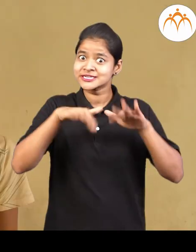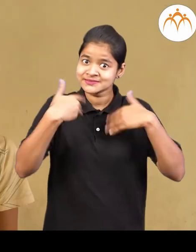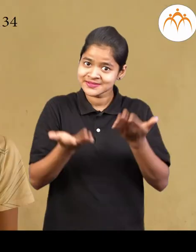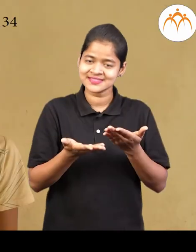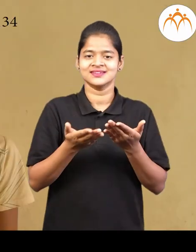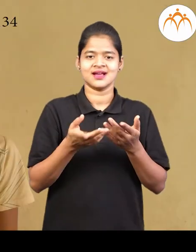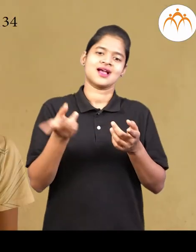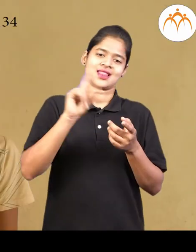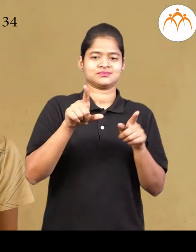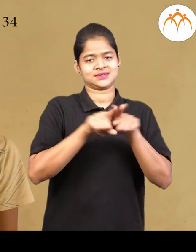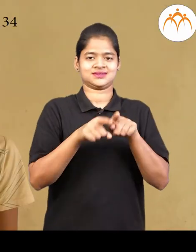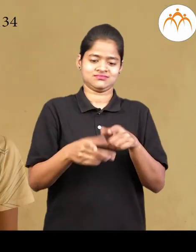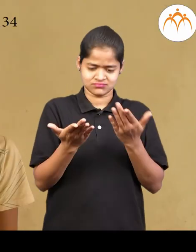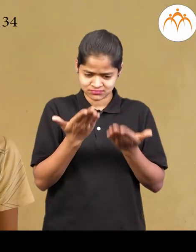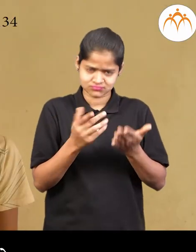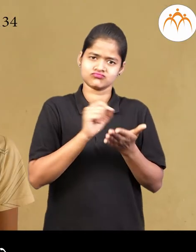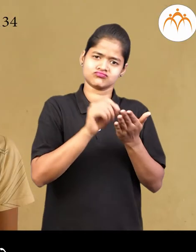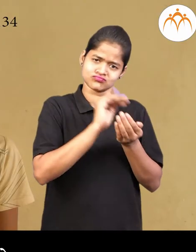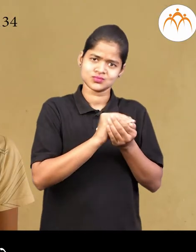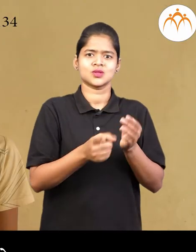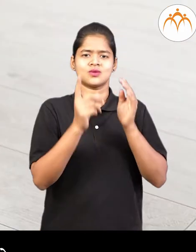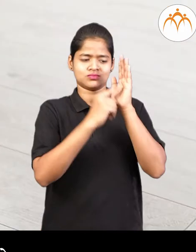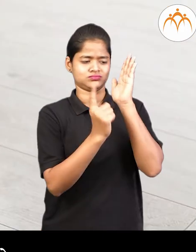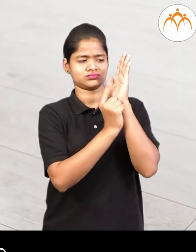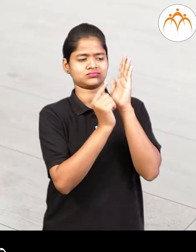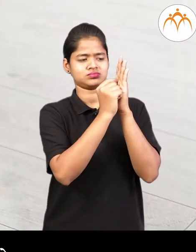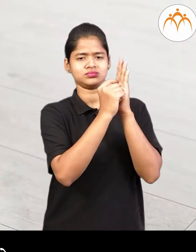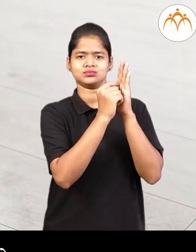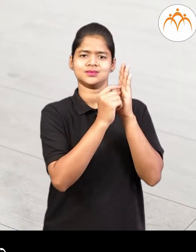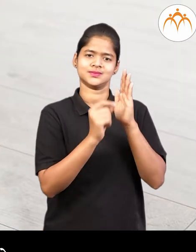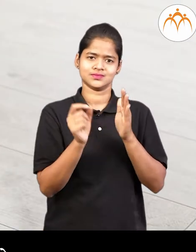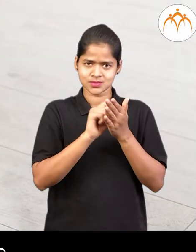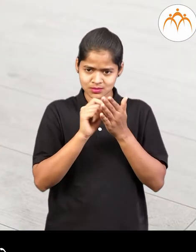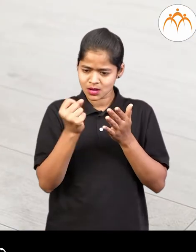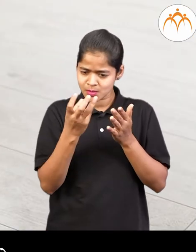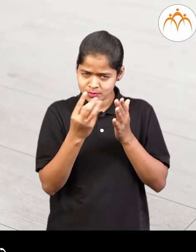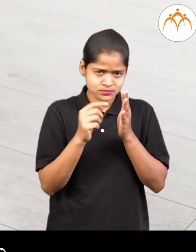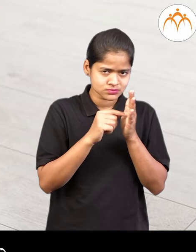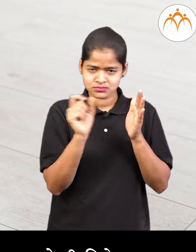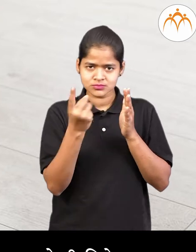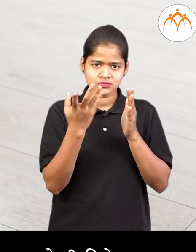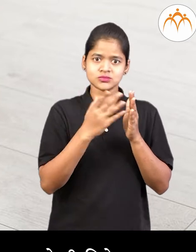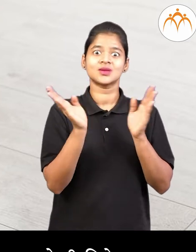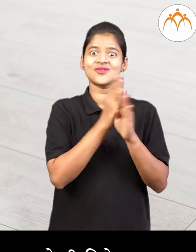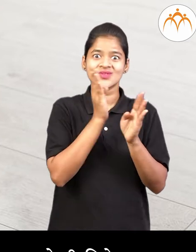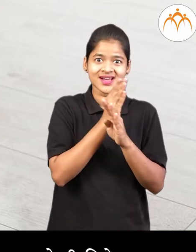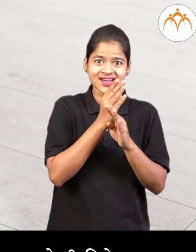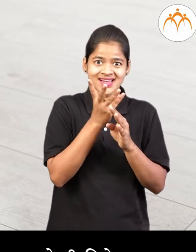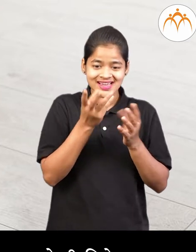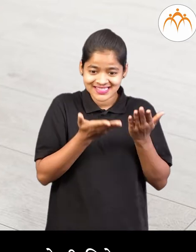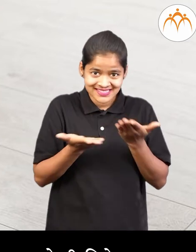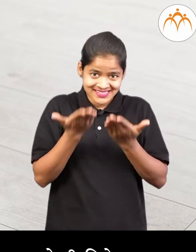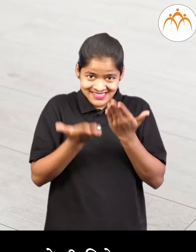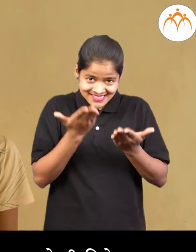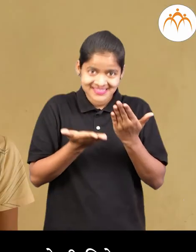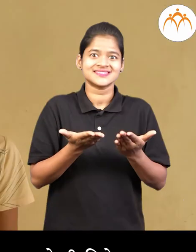मैनानी उन्हा हेच करा वजन वँ उन्चीचे दोनी आकडे वाचा तुम्हाला तुम्चा